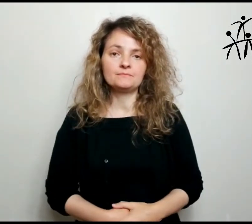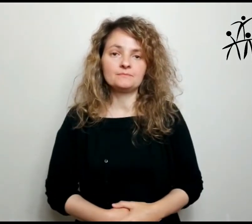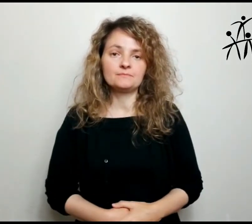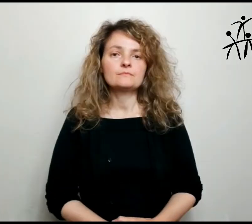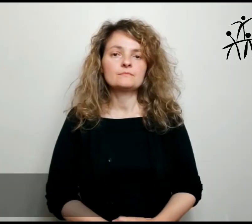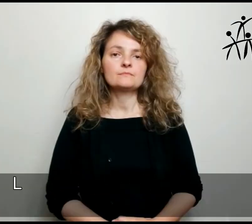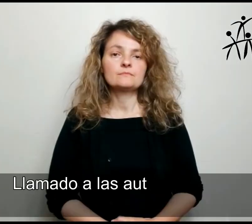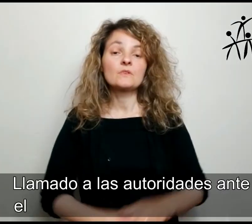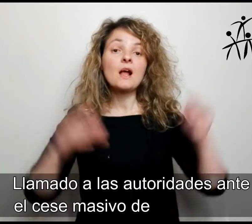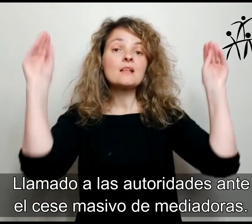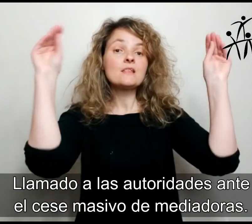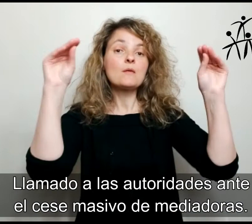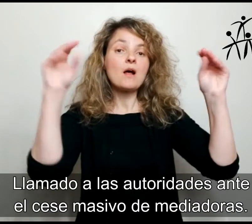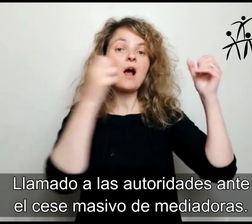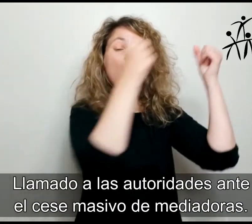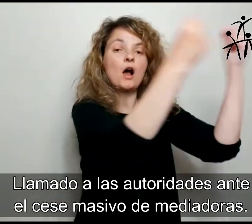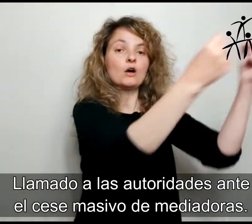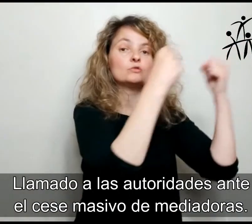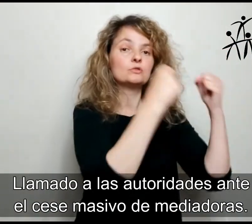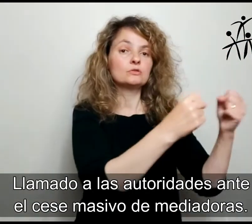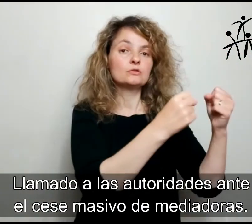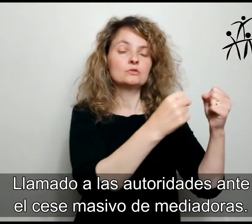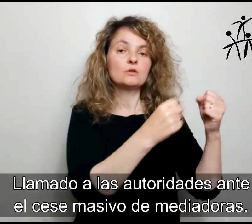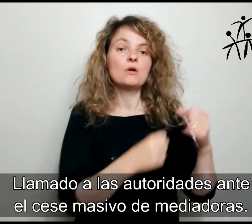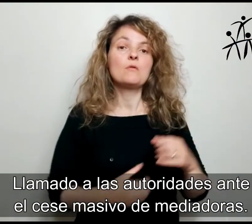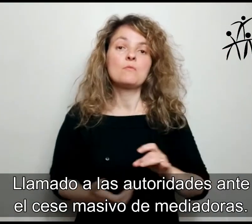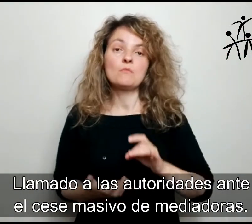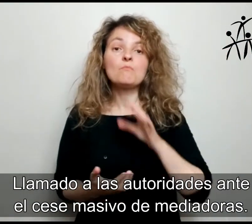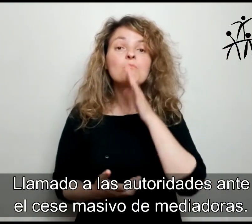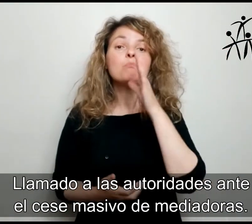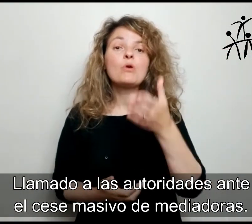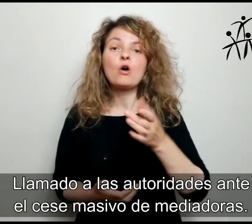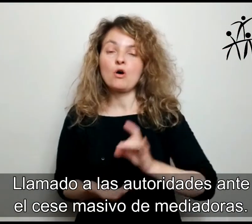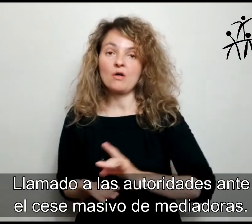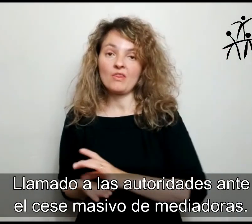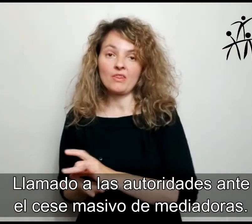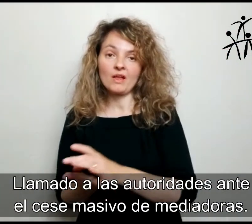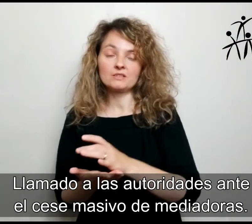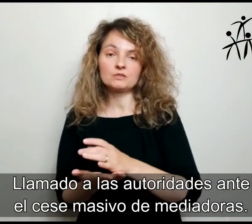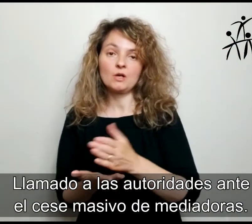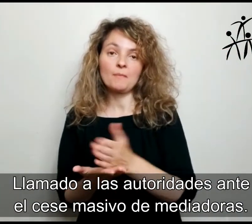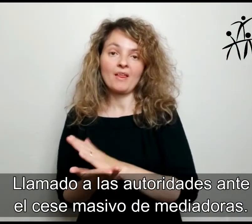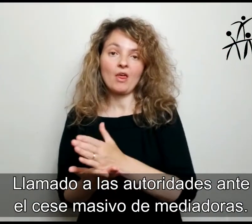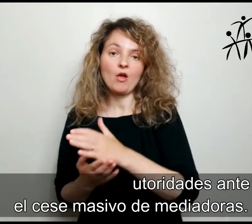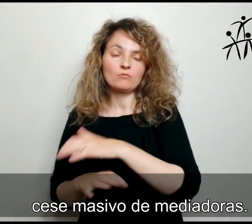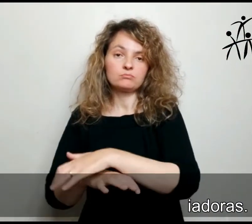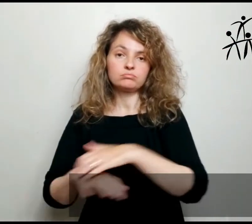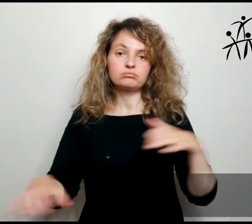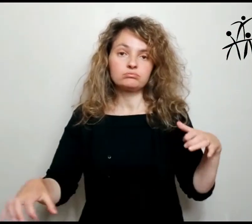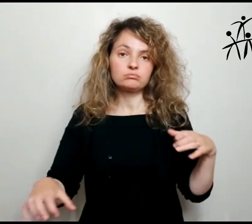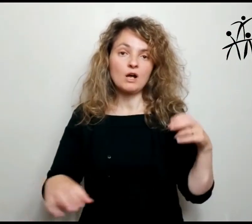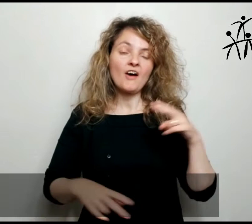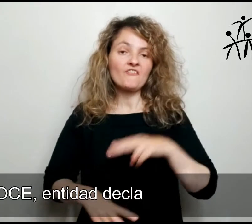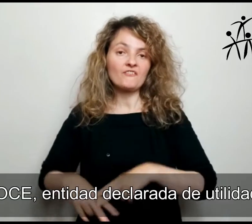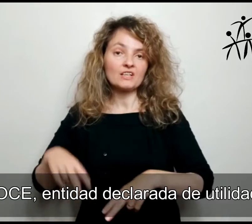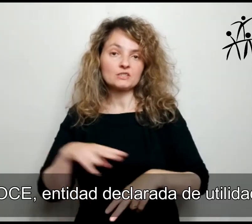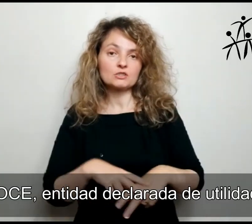Llamado a las autoridades ante el cese masivo de mediadoras. La FESOCE, Entidad Declarada de Utilidad